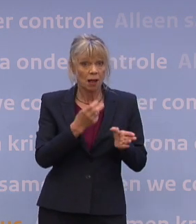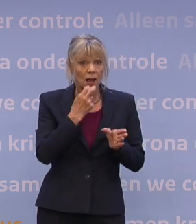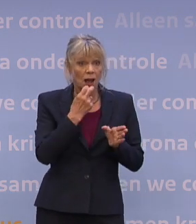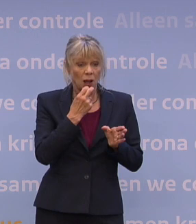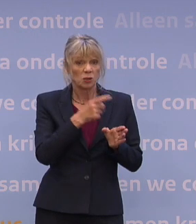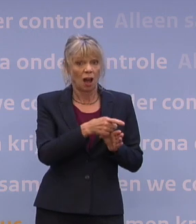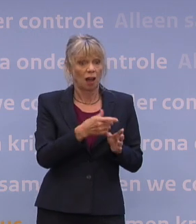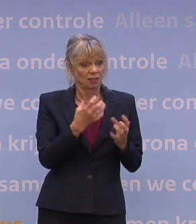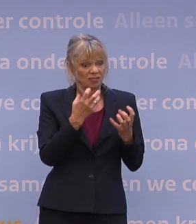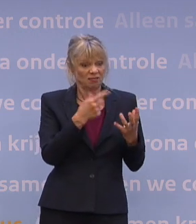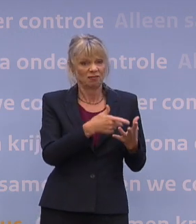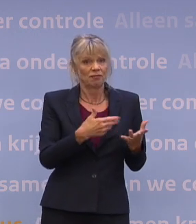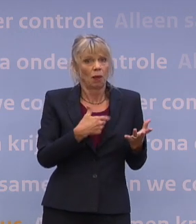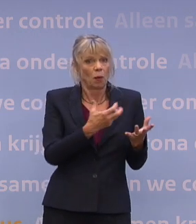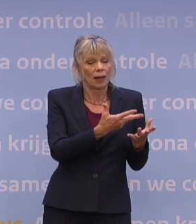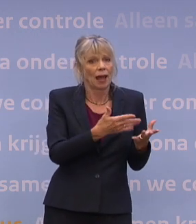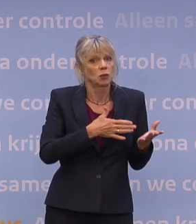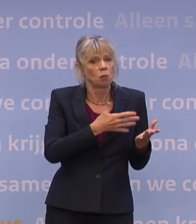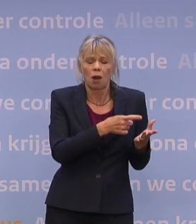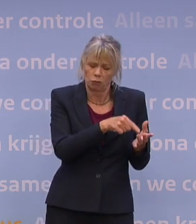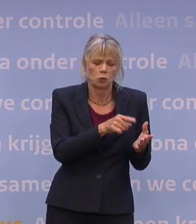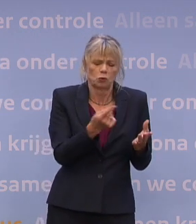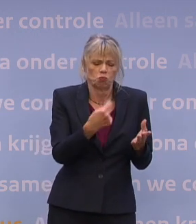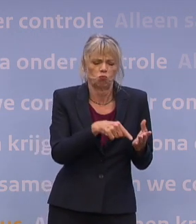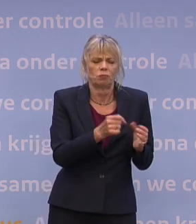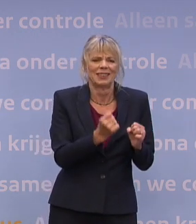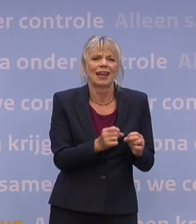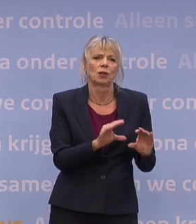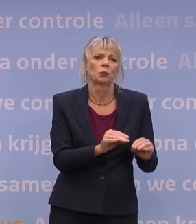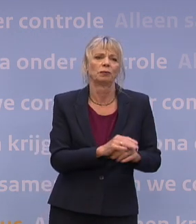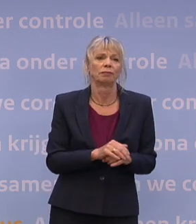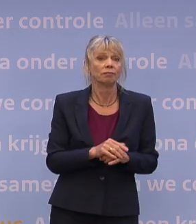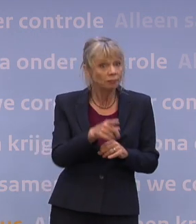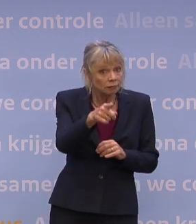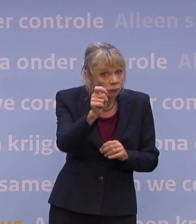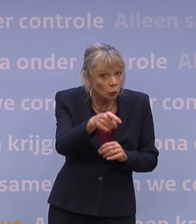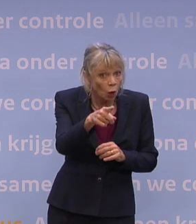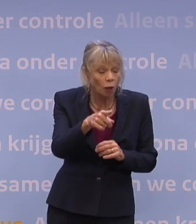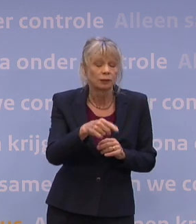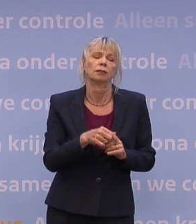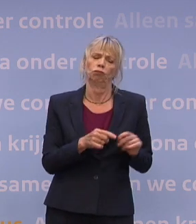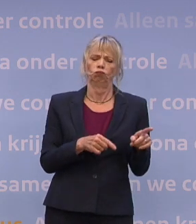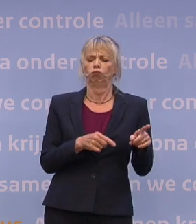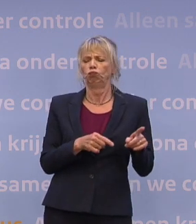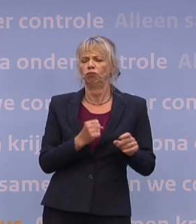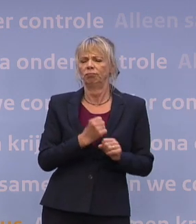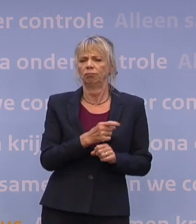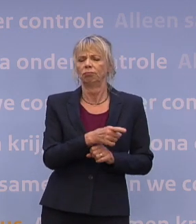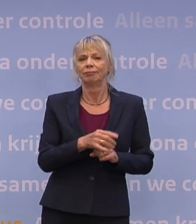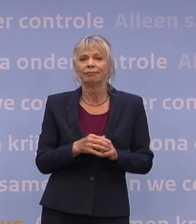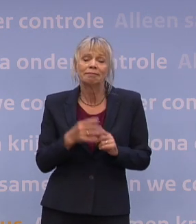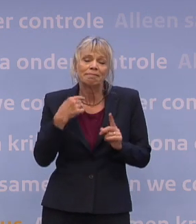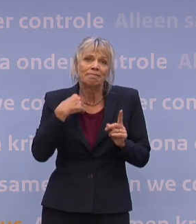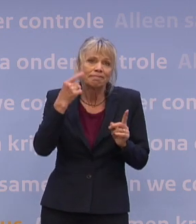caravans aan hun bureau te krijgen. Dus ik denk dat zij dat echt zullen gaan doen. Dat zal lukken. Ja, dat zal echt wel lukken. En stel dat om welke reden dan ook,